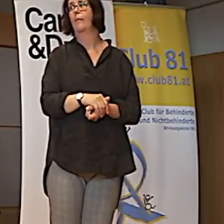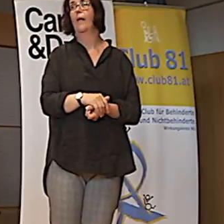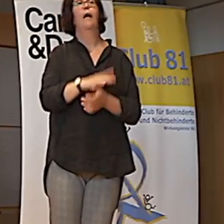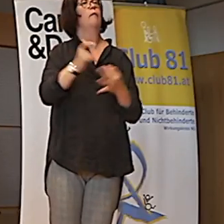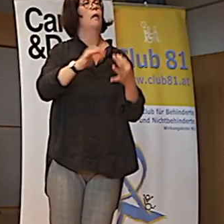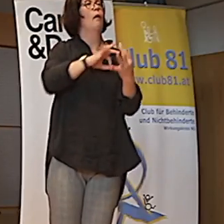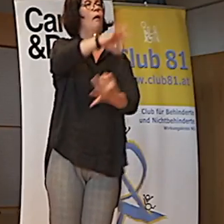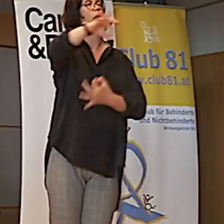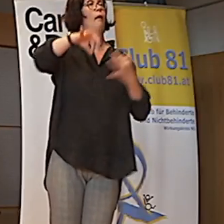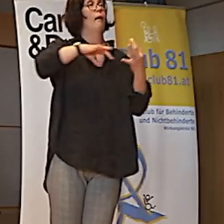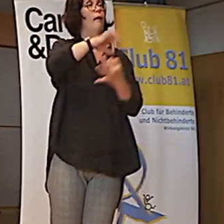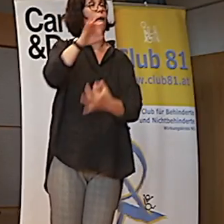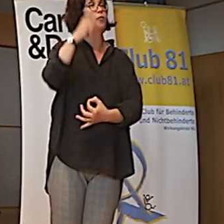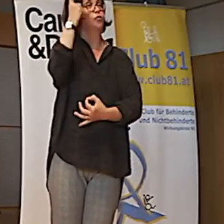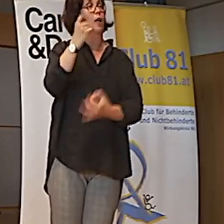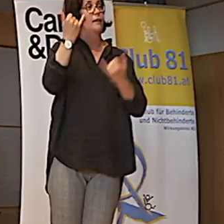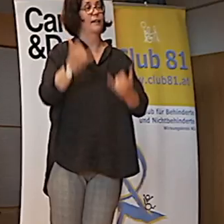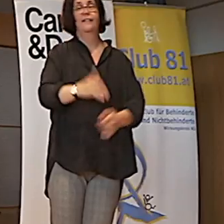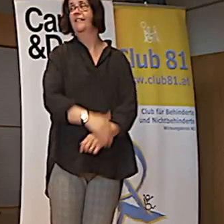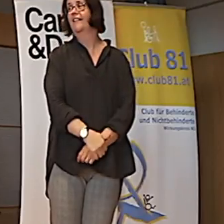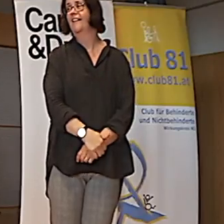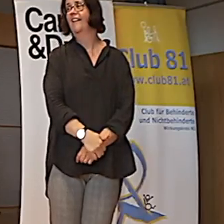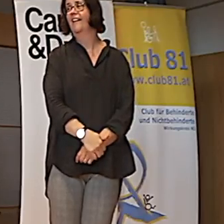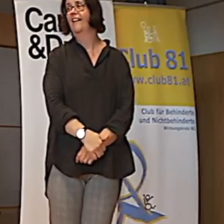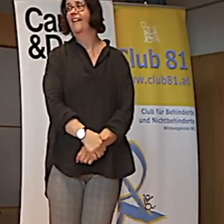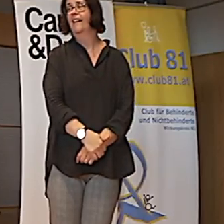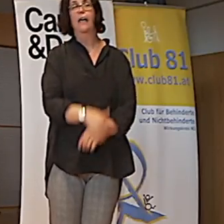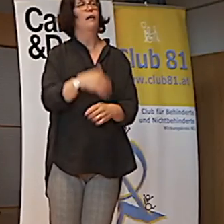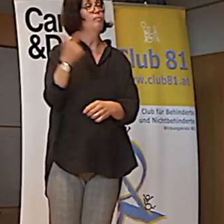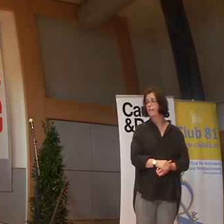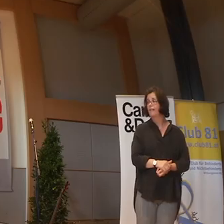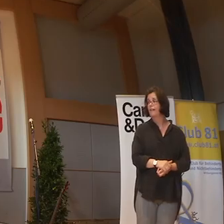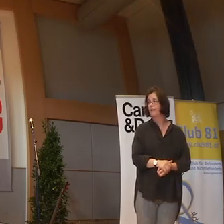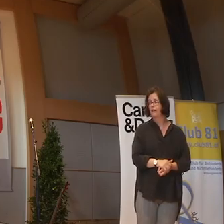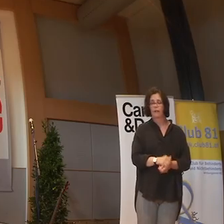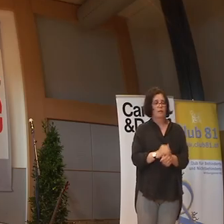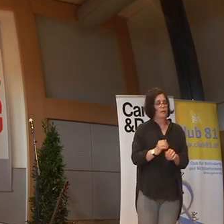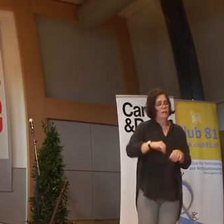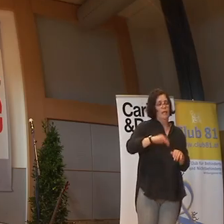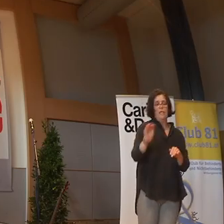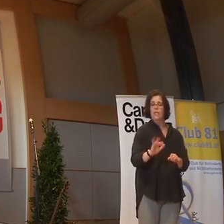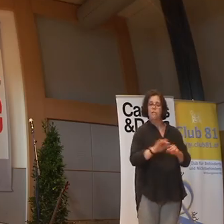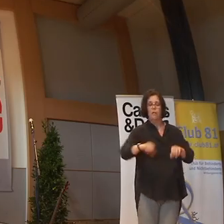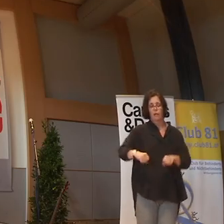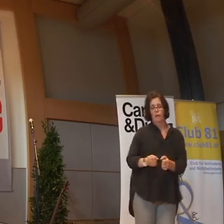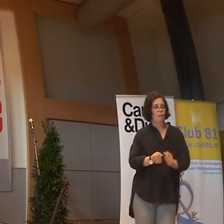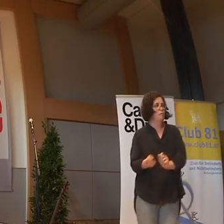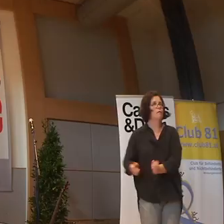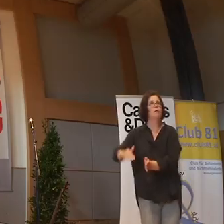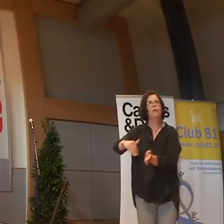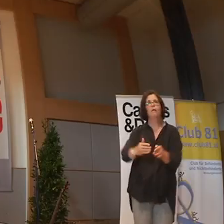Choreografie. Startet jetzt. Also fahren sie an zum Tanzen. Sie buxieren das Kind ja schön weg,